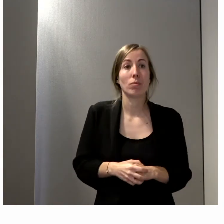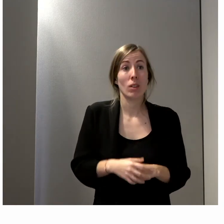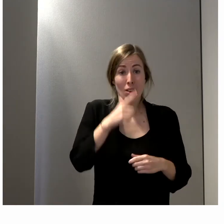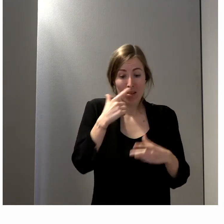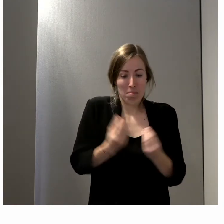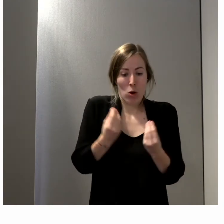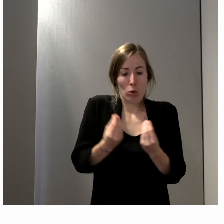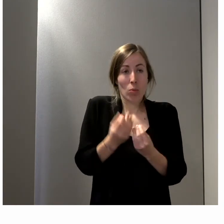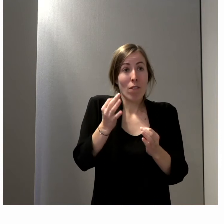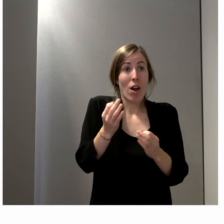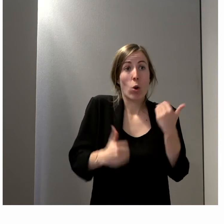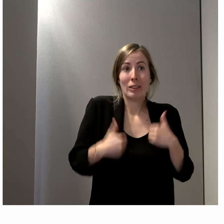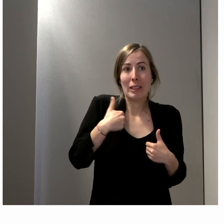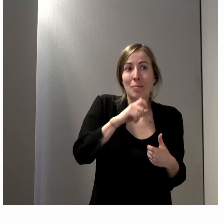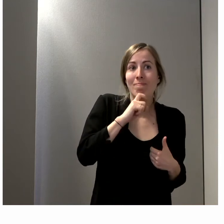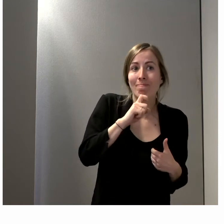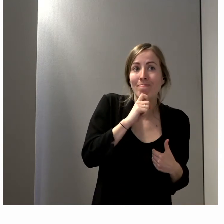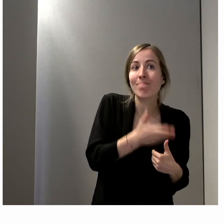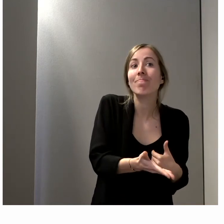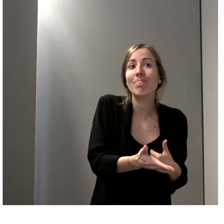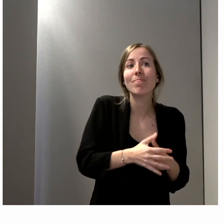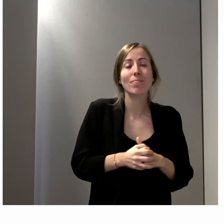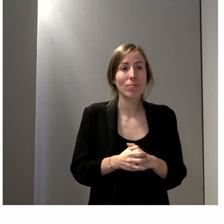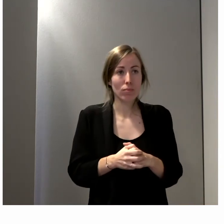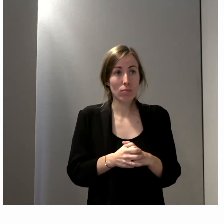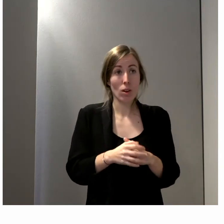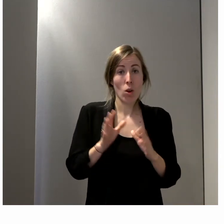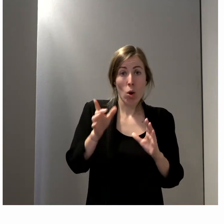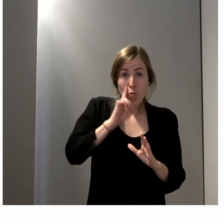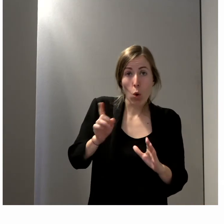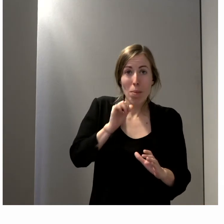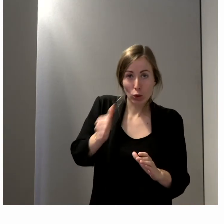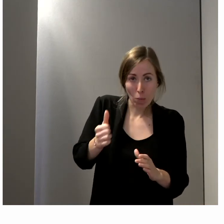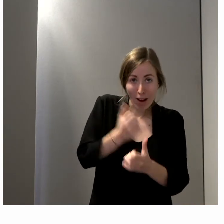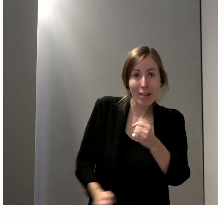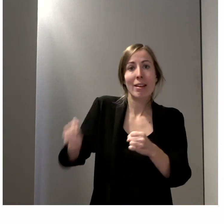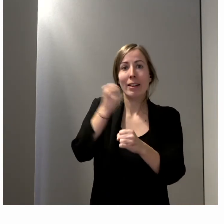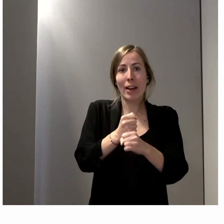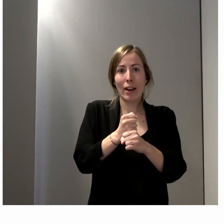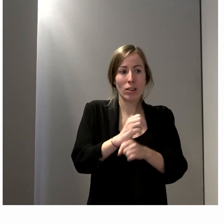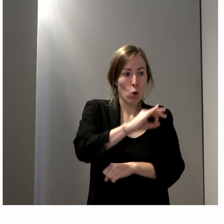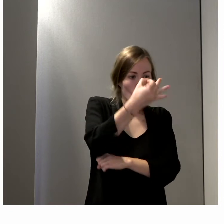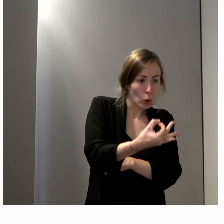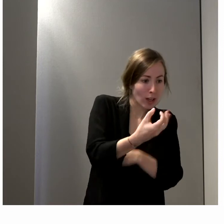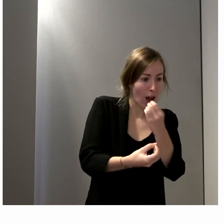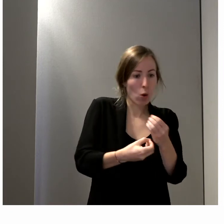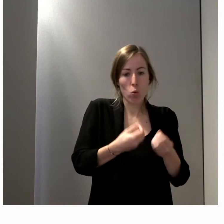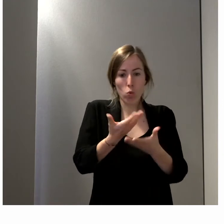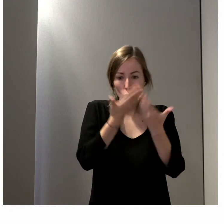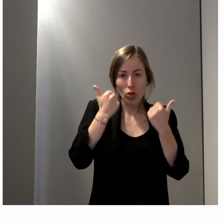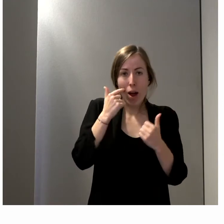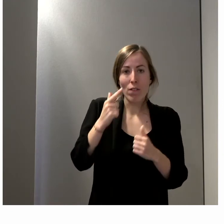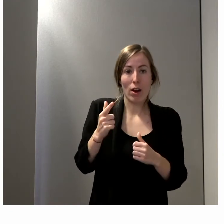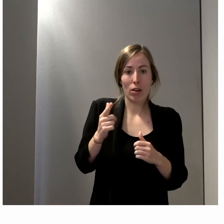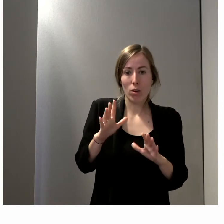demain, encore faudrait-il qu'on soit tous d'accord, on instaure des quotas, entre guillemets, où une loi type parité a